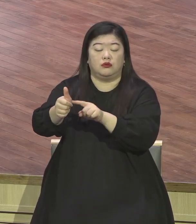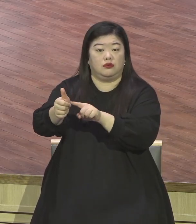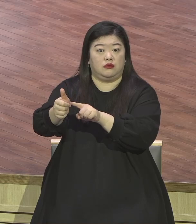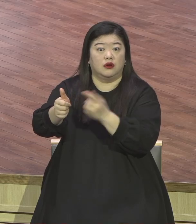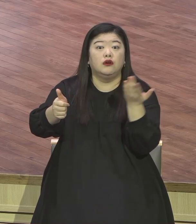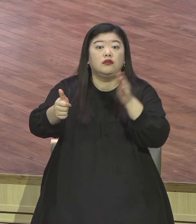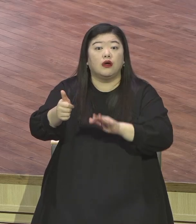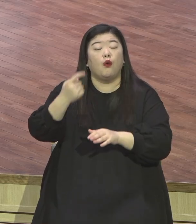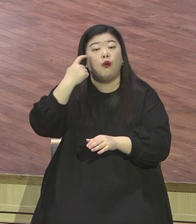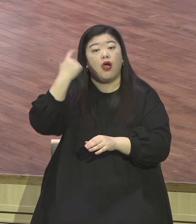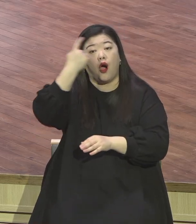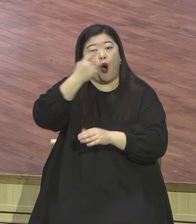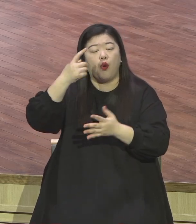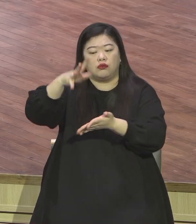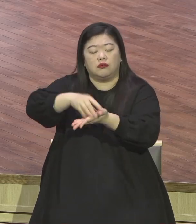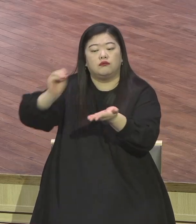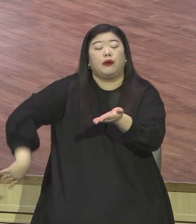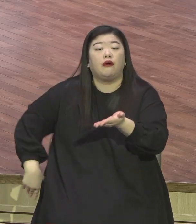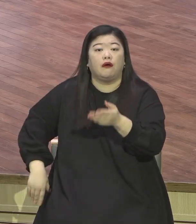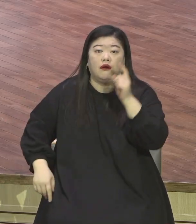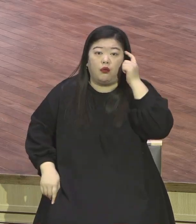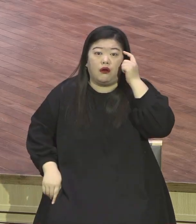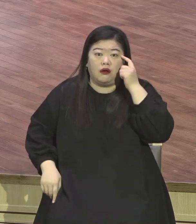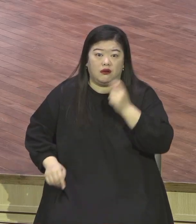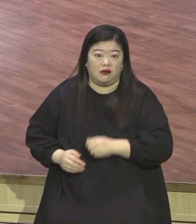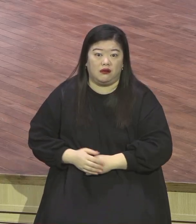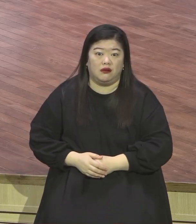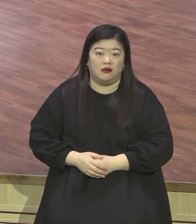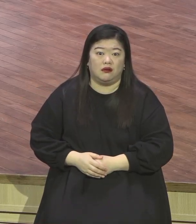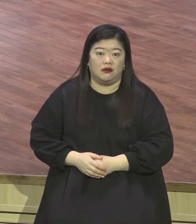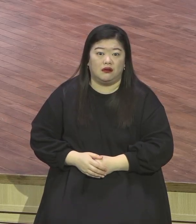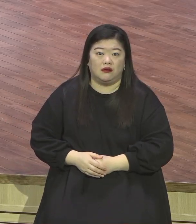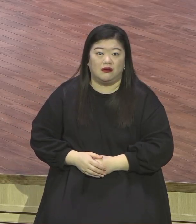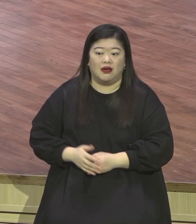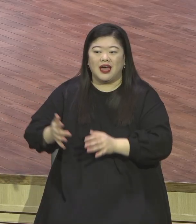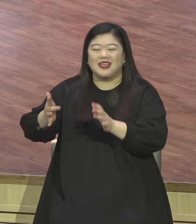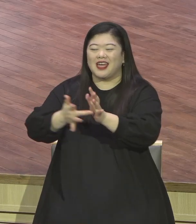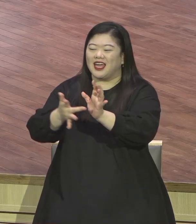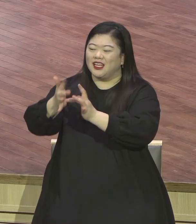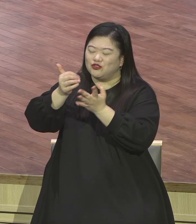예수 그리스도를 찾냐 상관없습니다